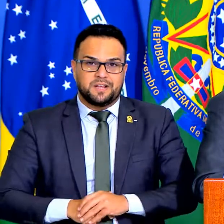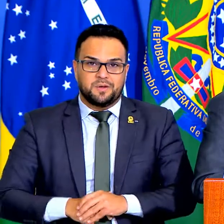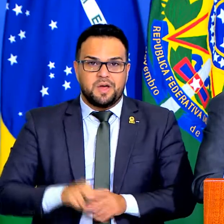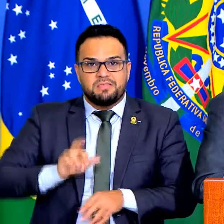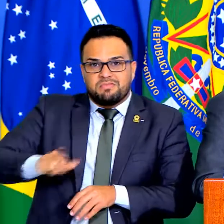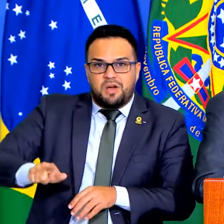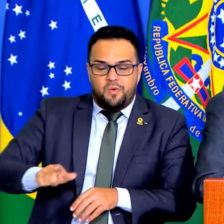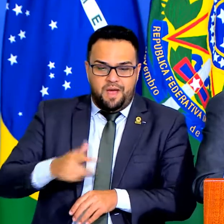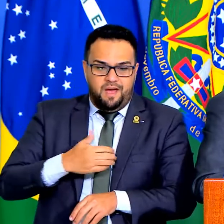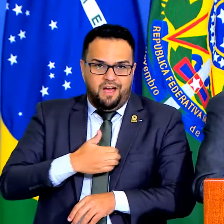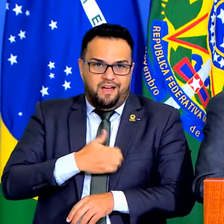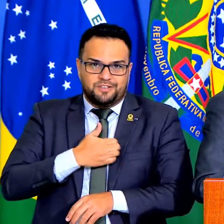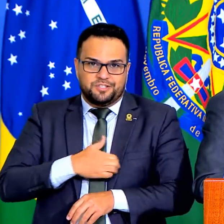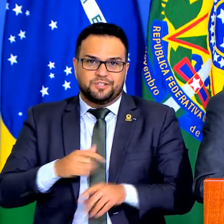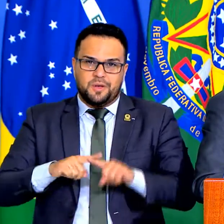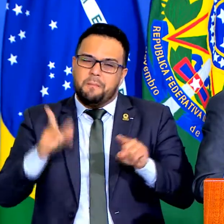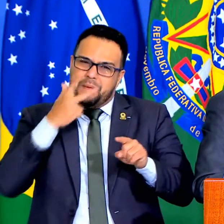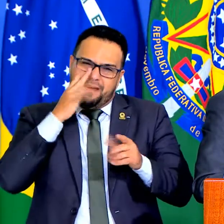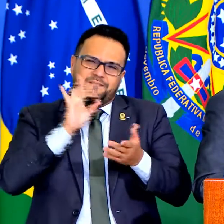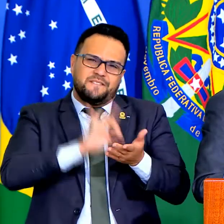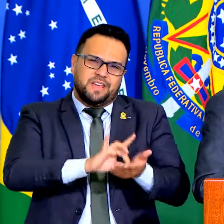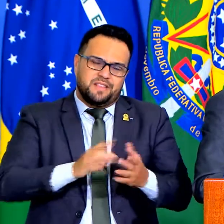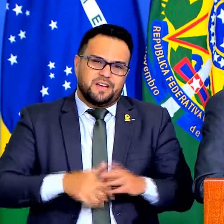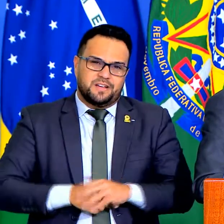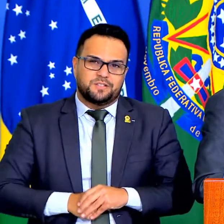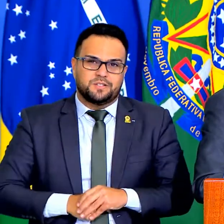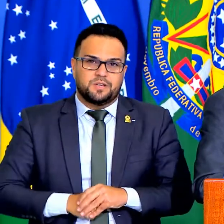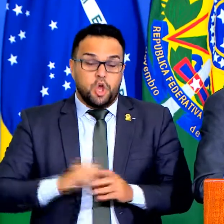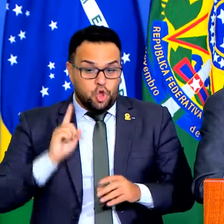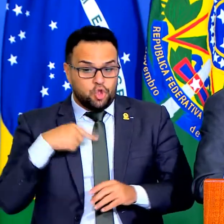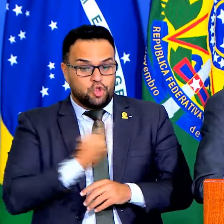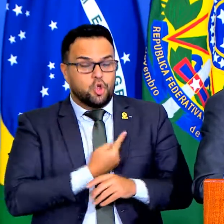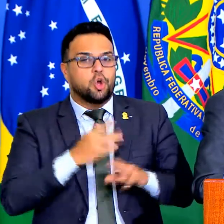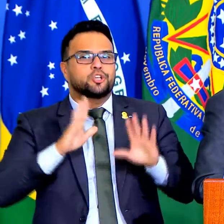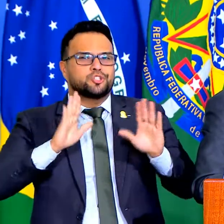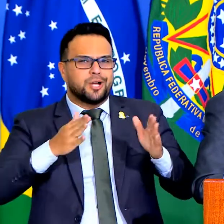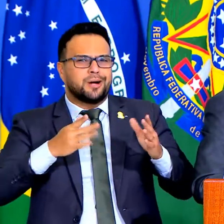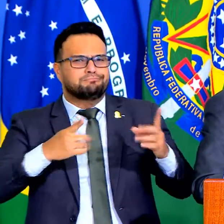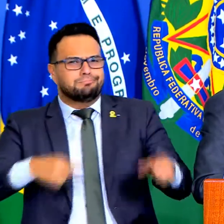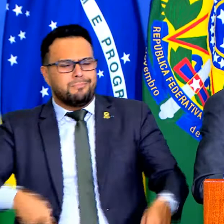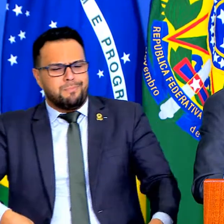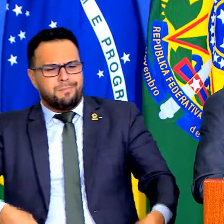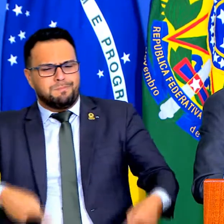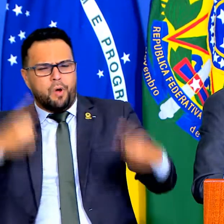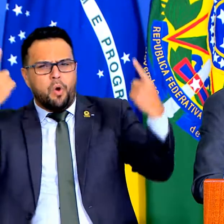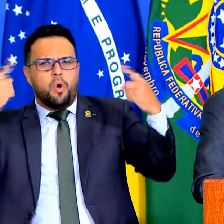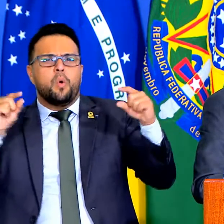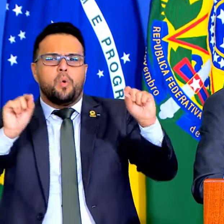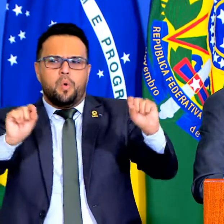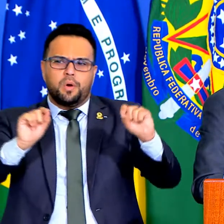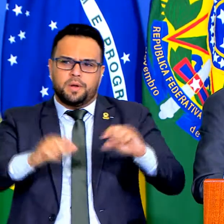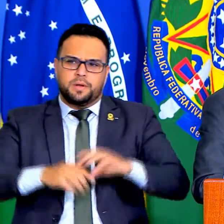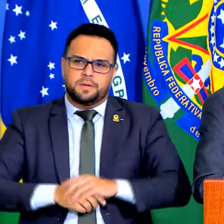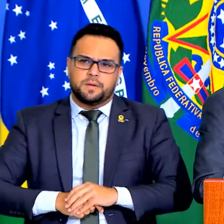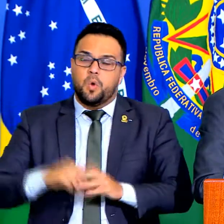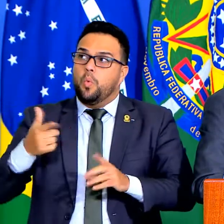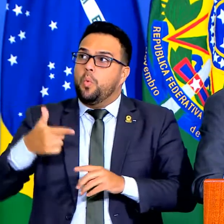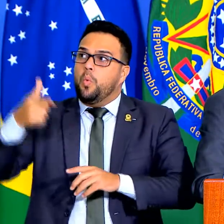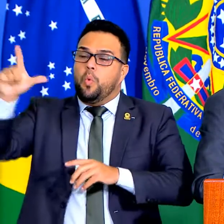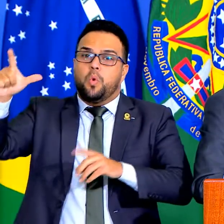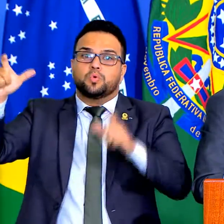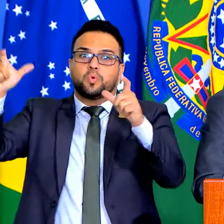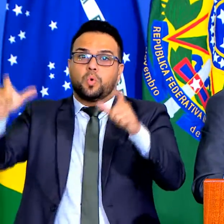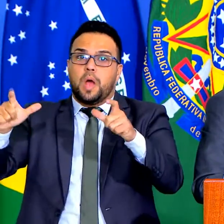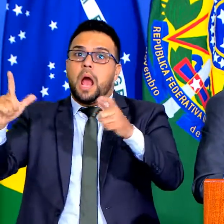acredito que isso é uma grande verdade, o que nós já flertamos com o outro lado, e alguns ainda